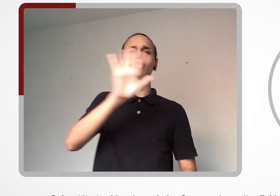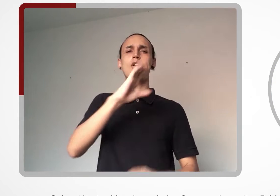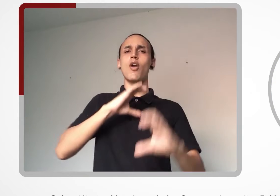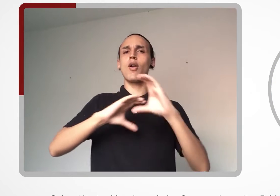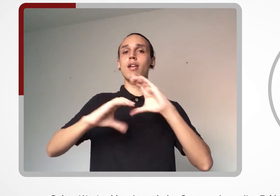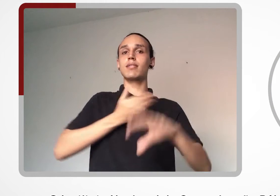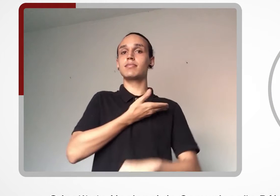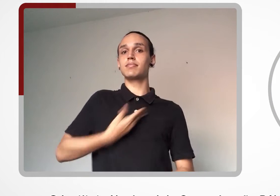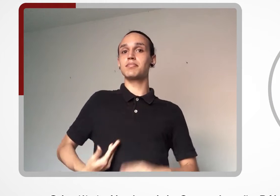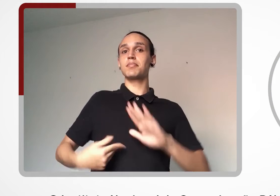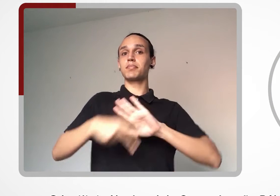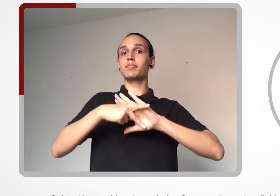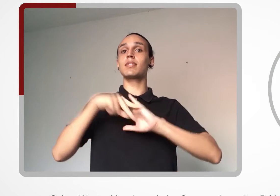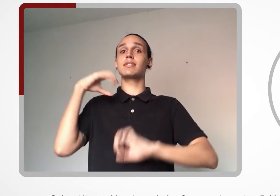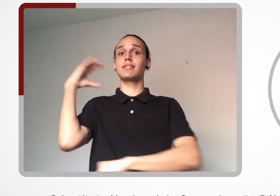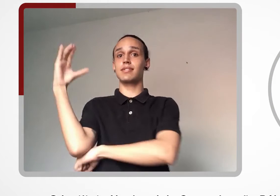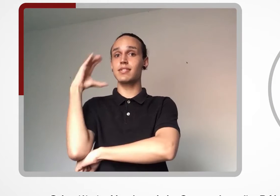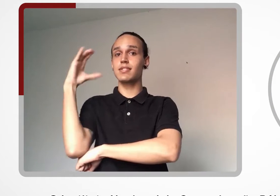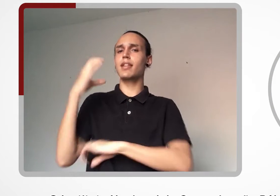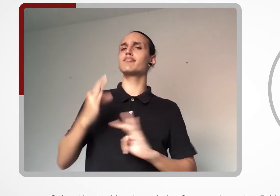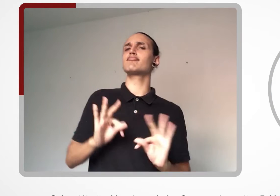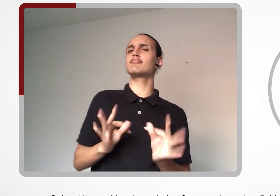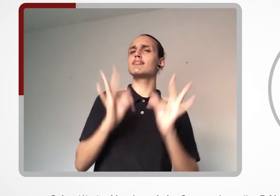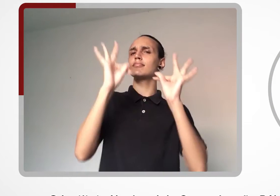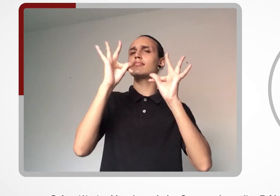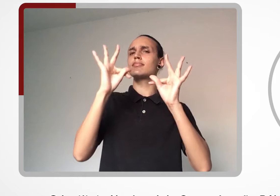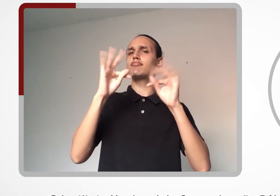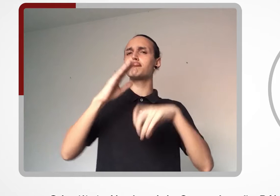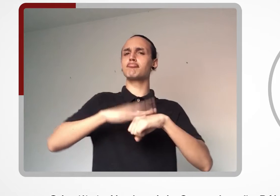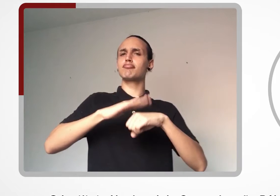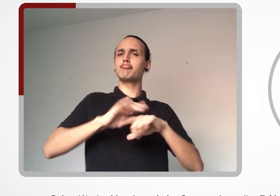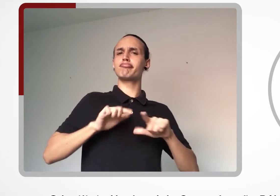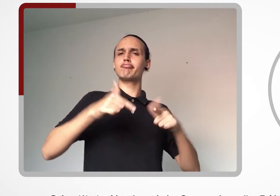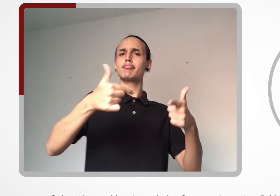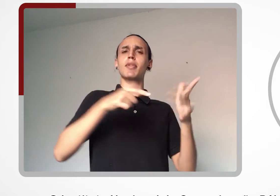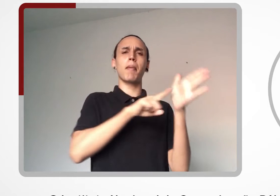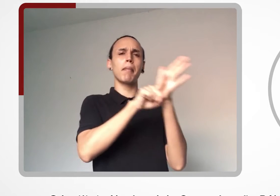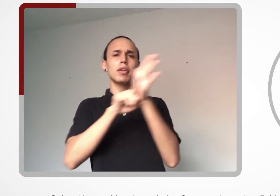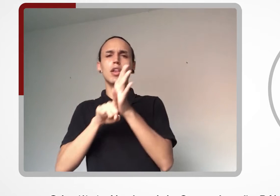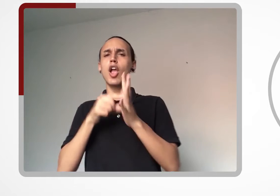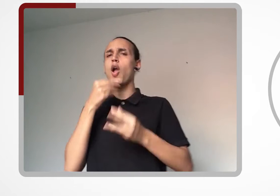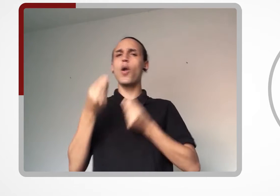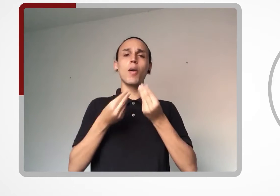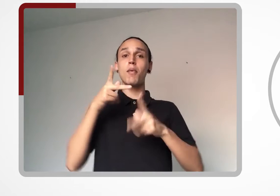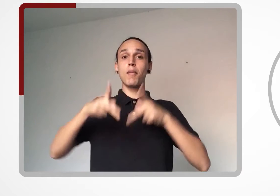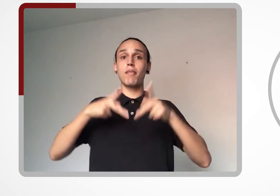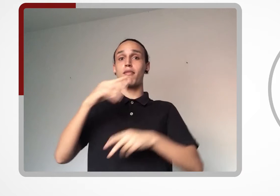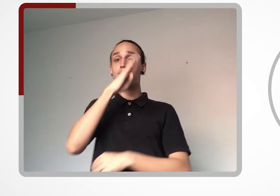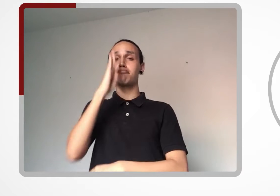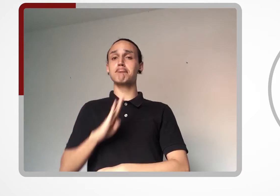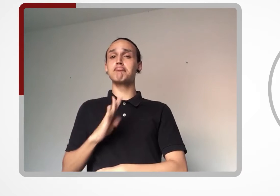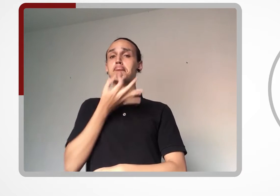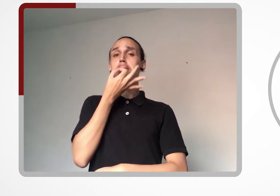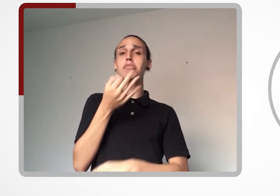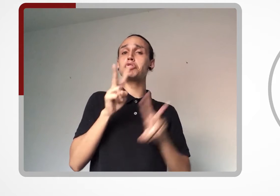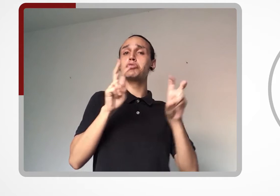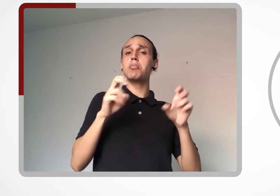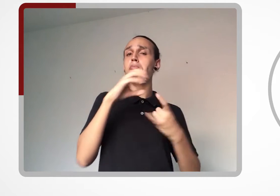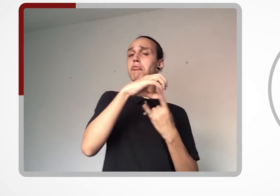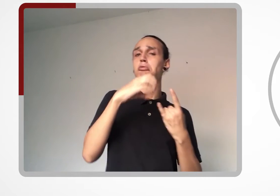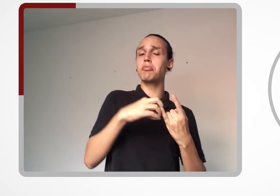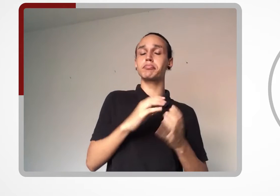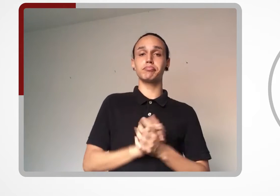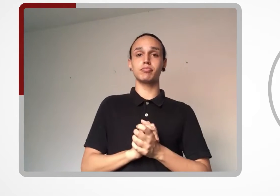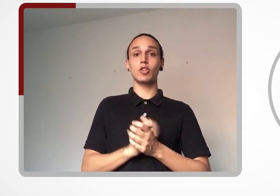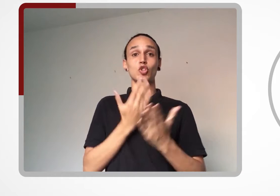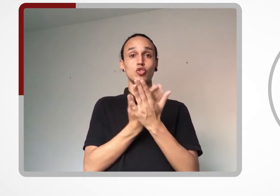de Comunicação Pública da Ciência e Tecnologia coordenou uma pesquisa sobre a percepção dos brasileiros